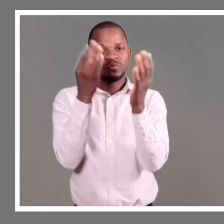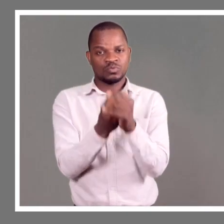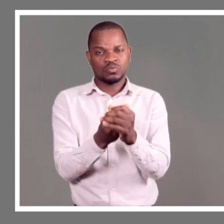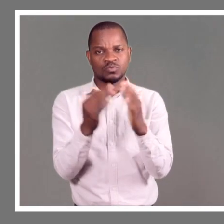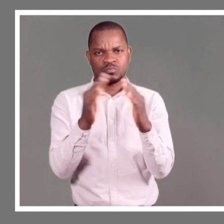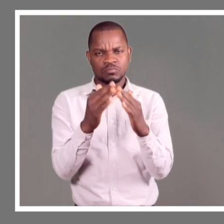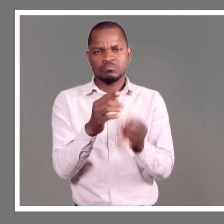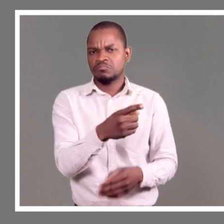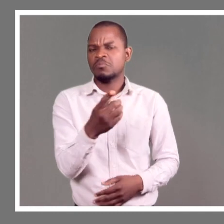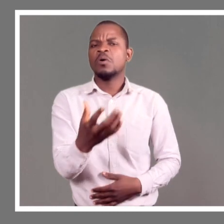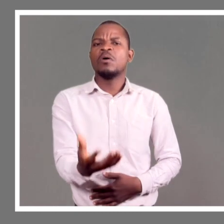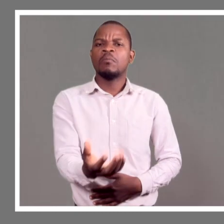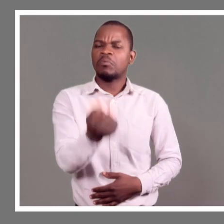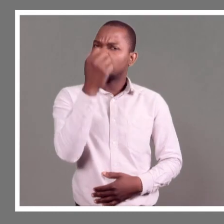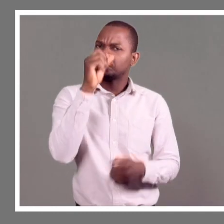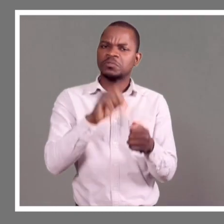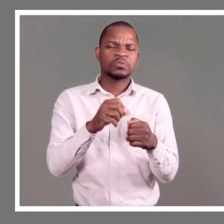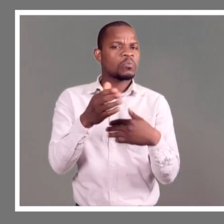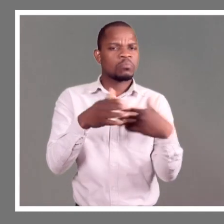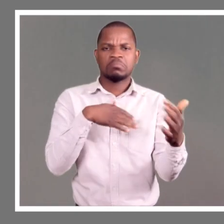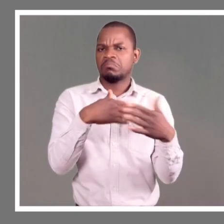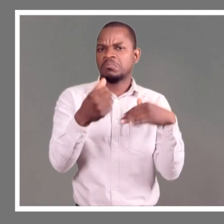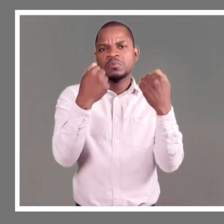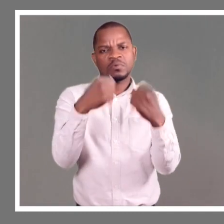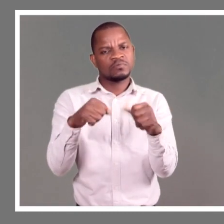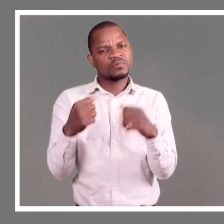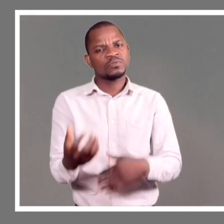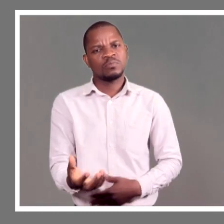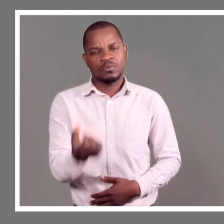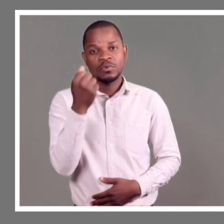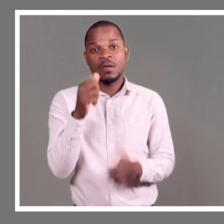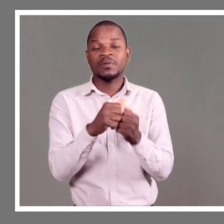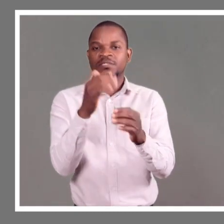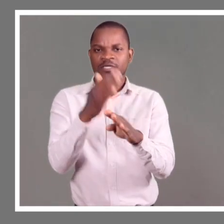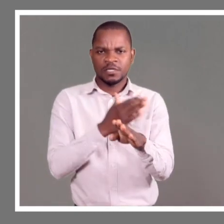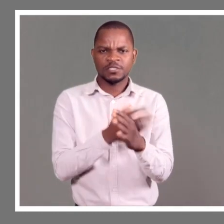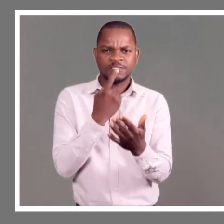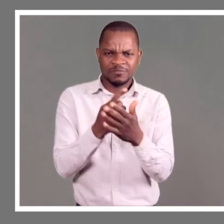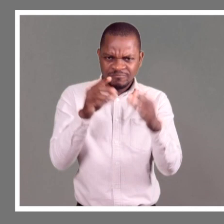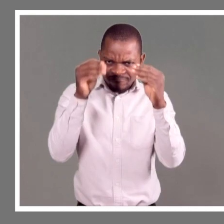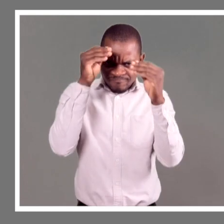de atividade. Precisa ser preparado, ter uma pequena capacitação, ele pode fazer a atividade.